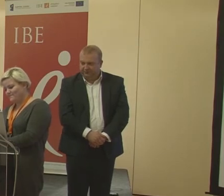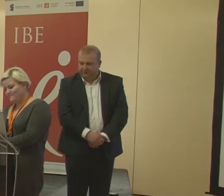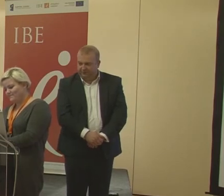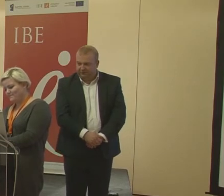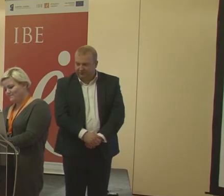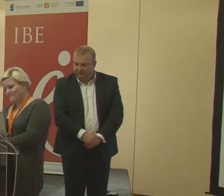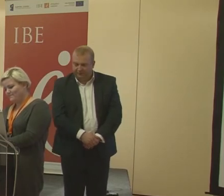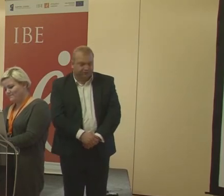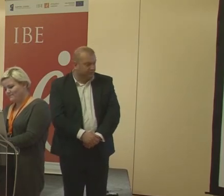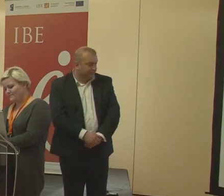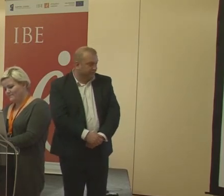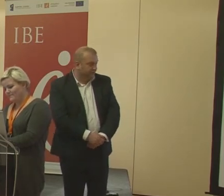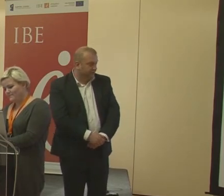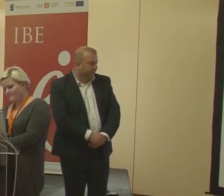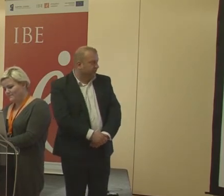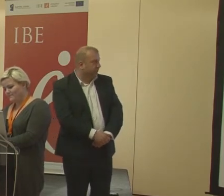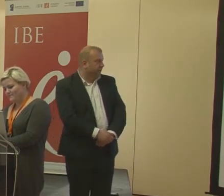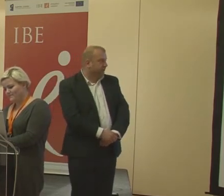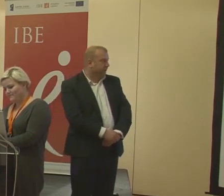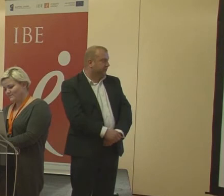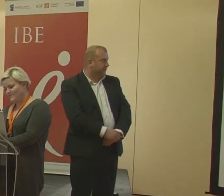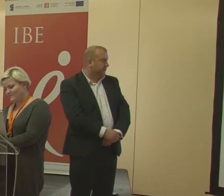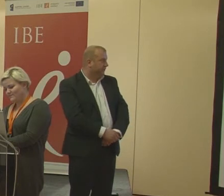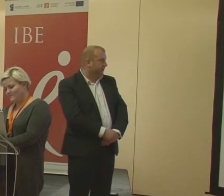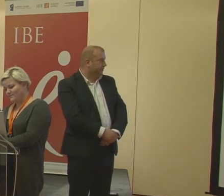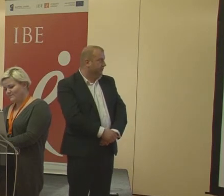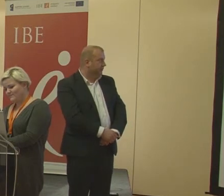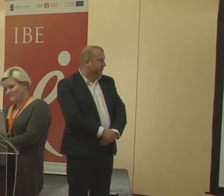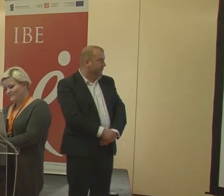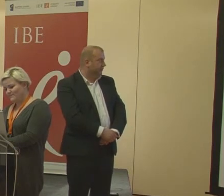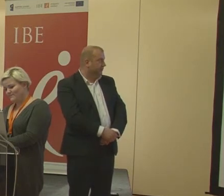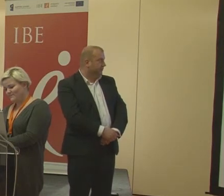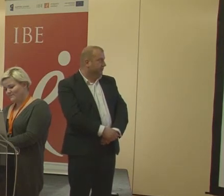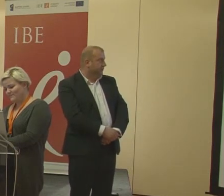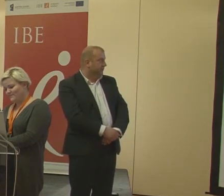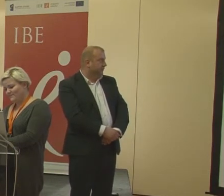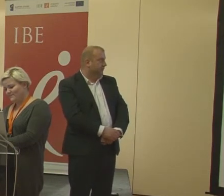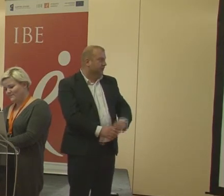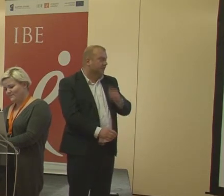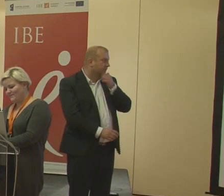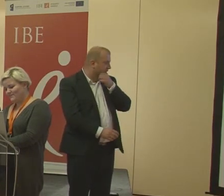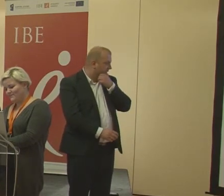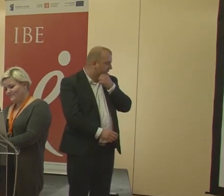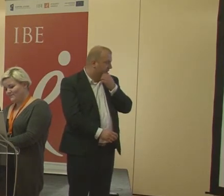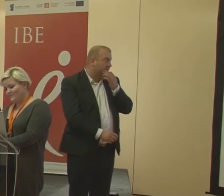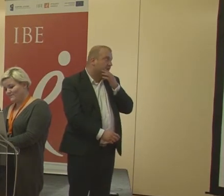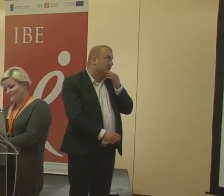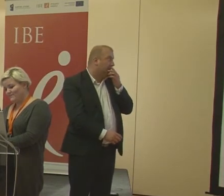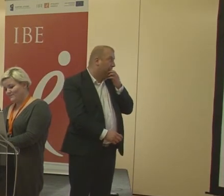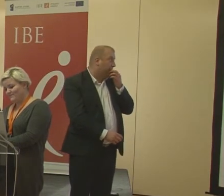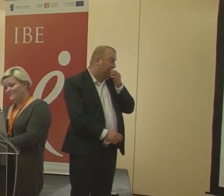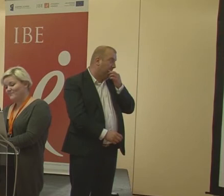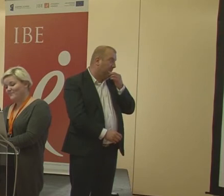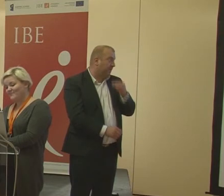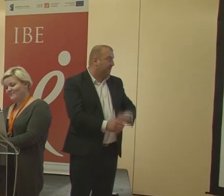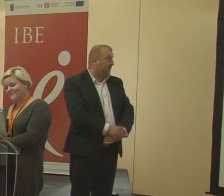W sumie nos. Ale gdzie ten nos będzie Zuza? To Zuza, pewno tu? Na